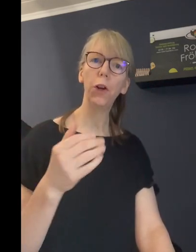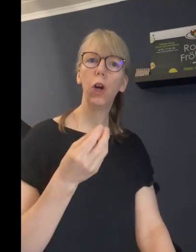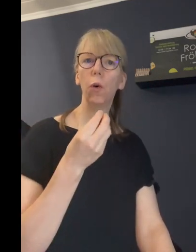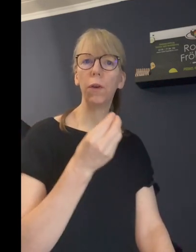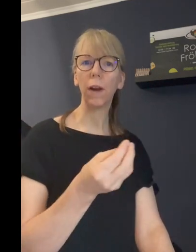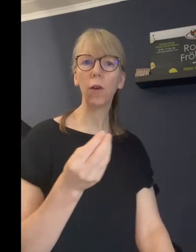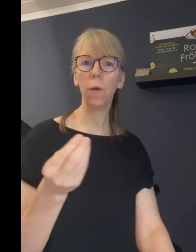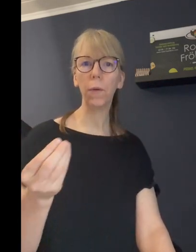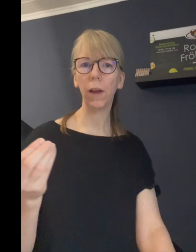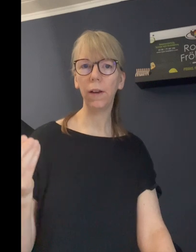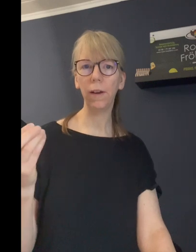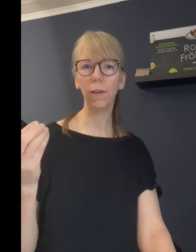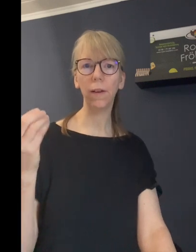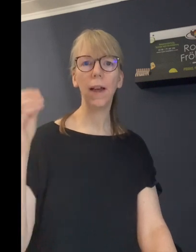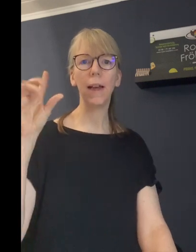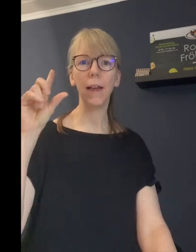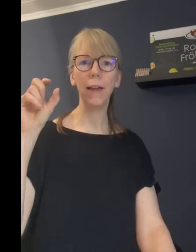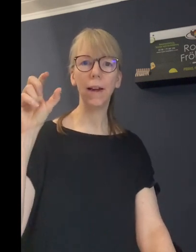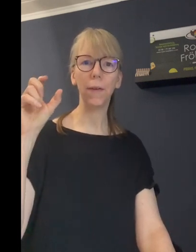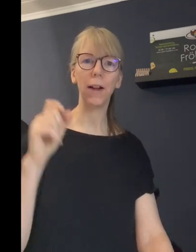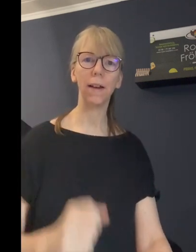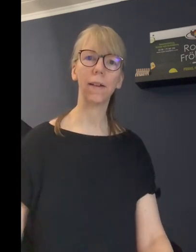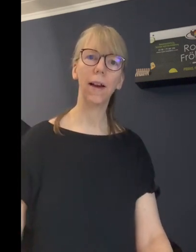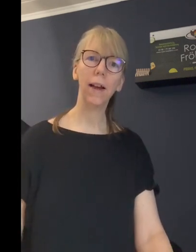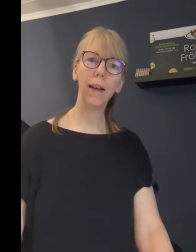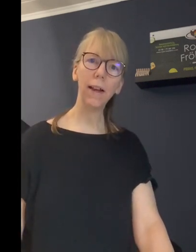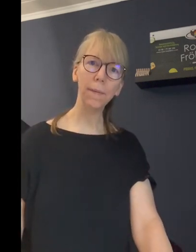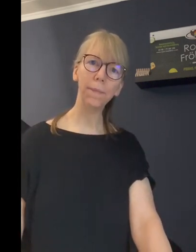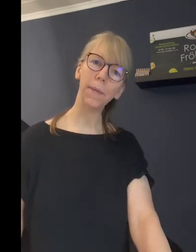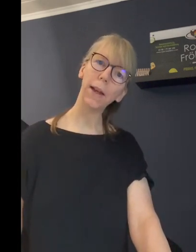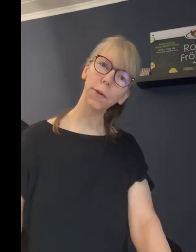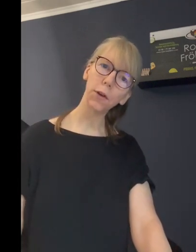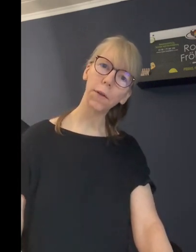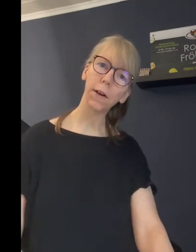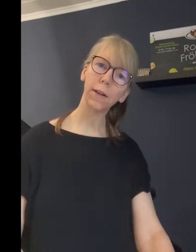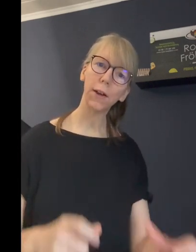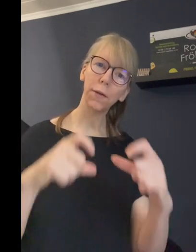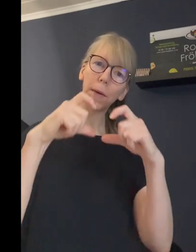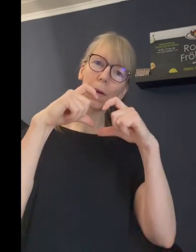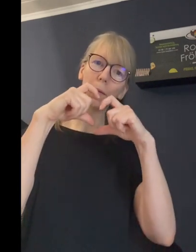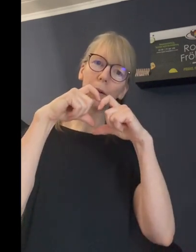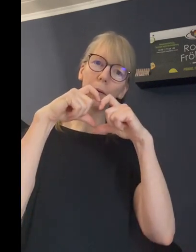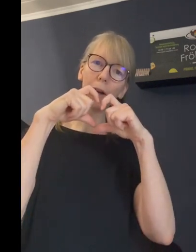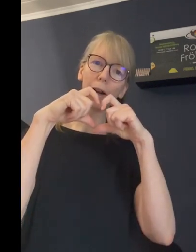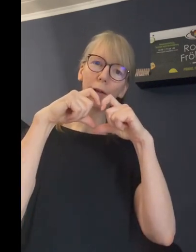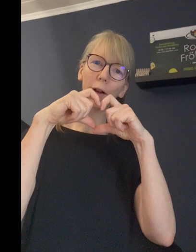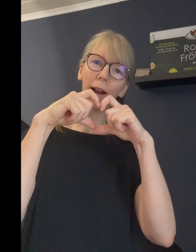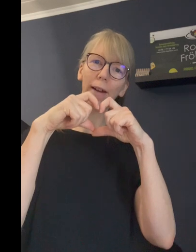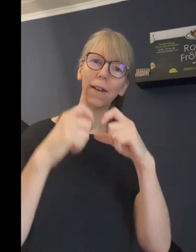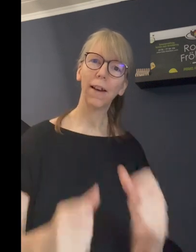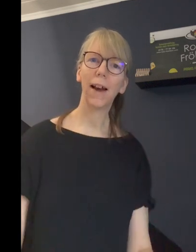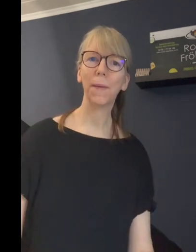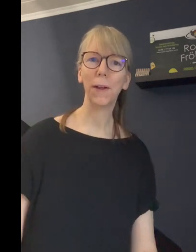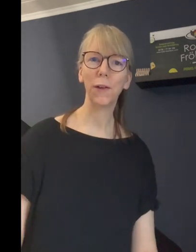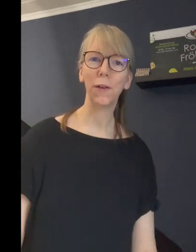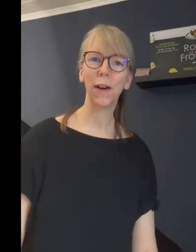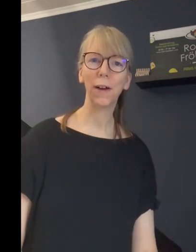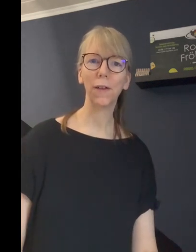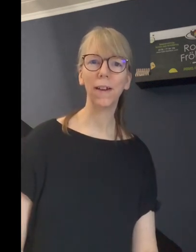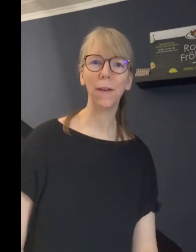und dann kommen wir in diesen Intervallesser. Ihr Lieben, ich wünsche euch was. Ich hoffe, ihr habt euch ein bisschen wieder dazugelernt. Habt einen schönen Tag und ganz lieben